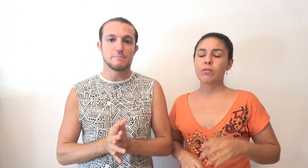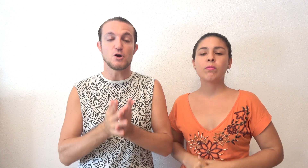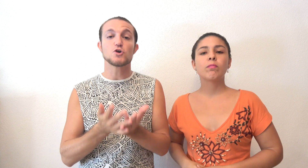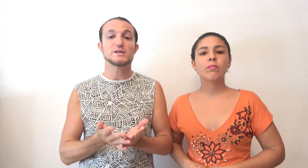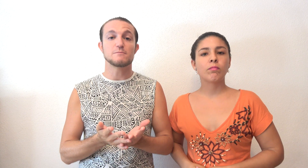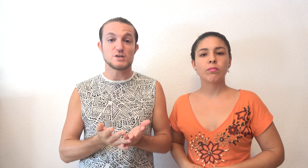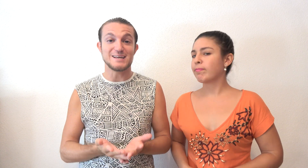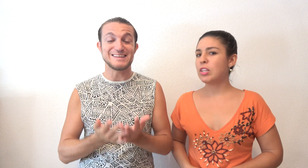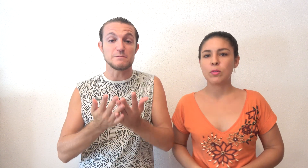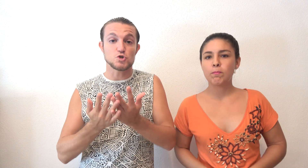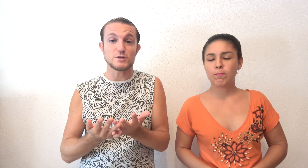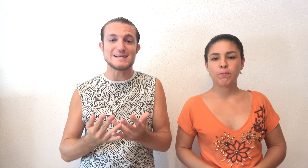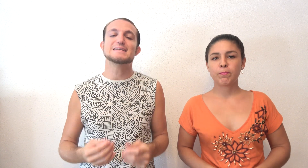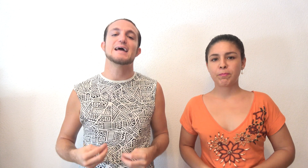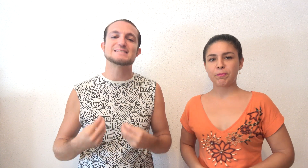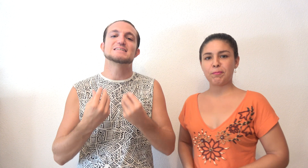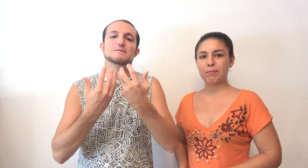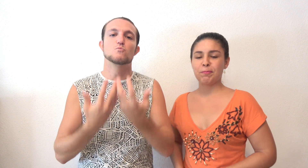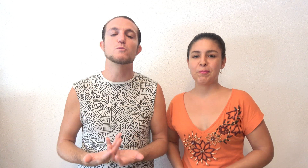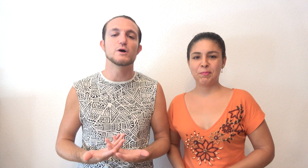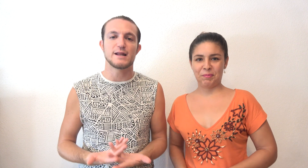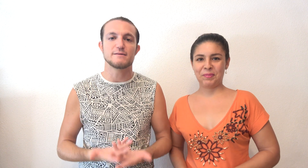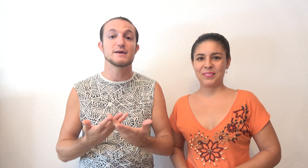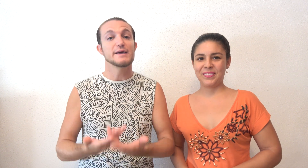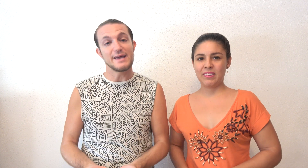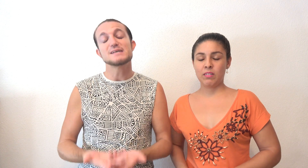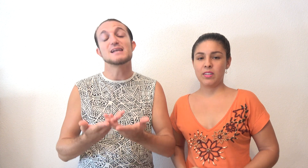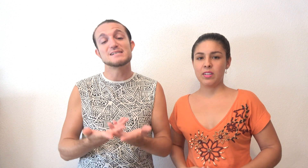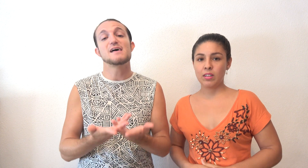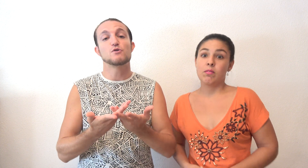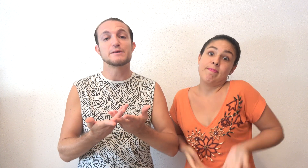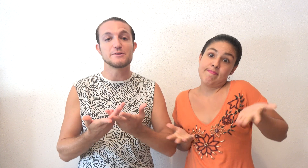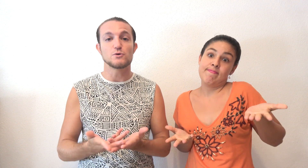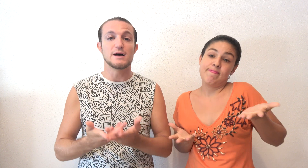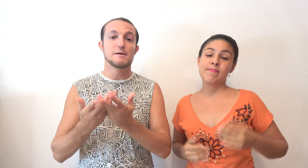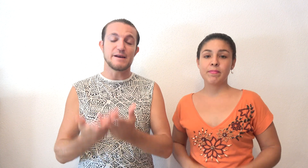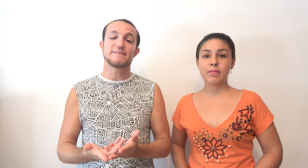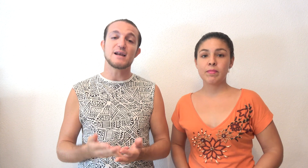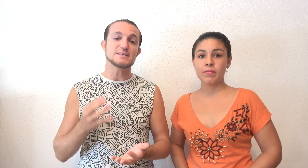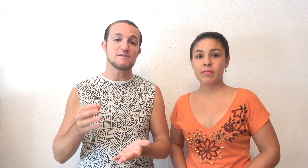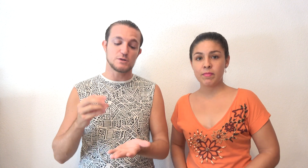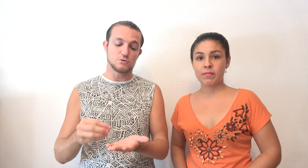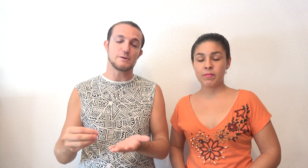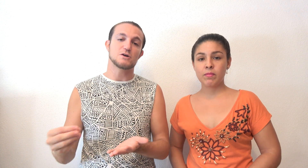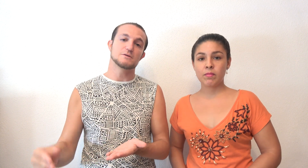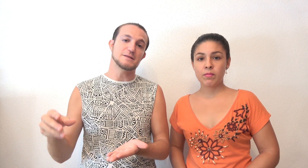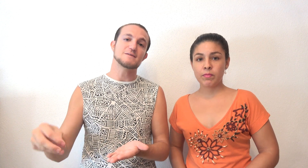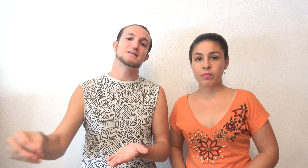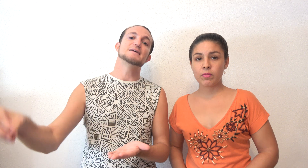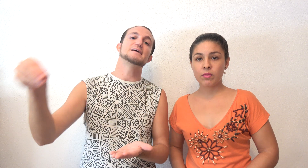Pero no nos quedamos aquí. Tenemos otra isla, esta sí, muy, muy grande, que es la isla de Fuerteventura. Para acceder a la isla de Fuerteventura, viajeros de Vinícez, tenéis que